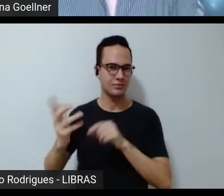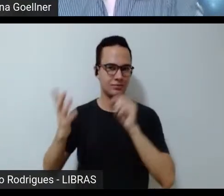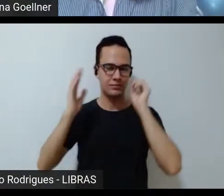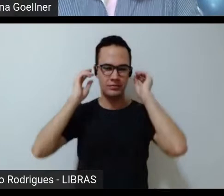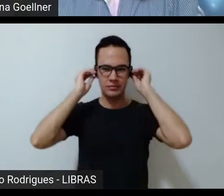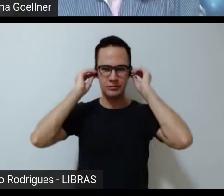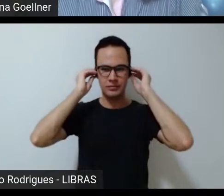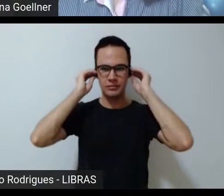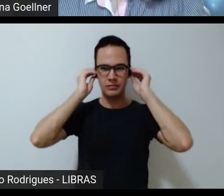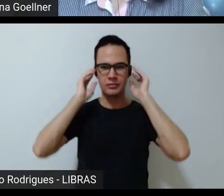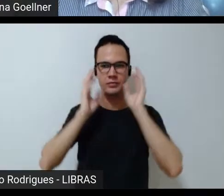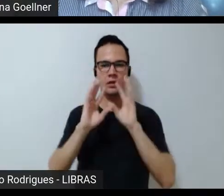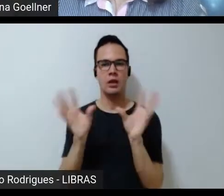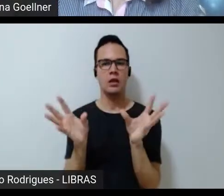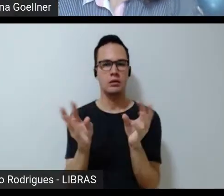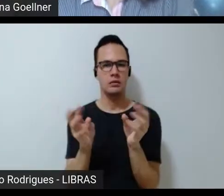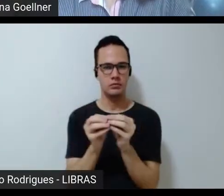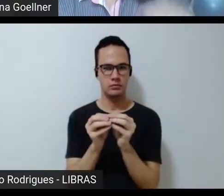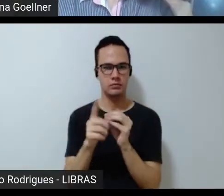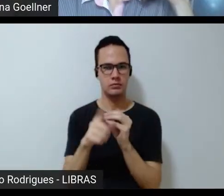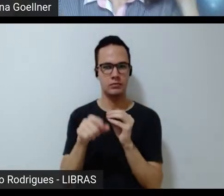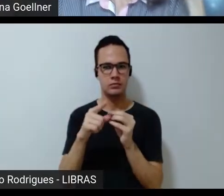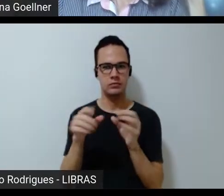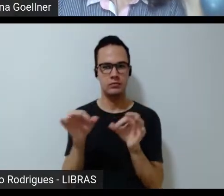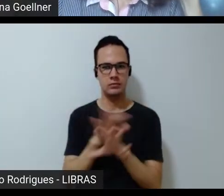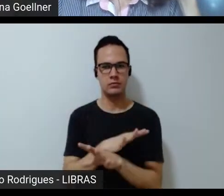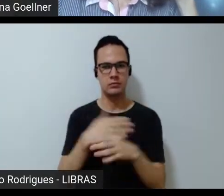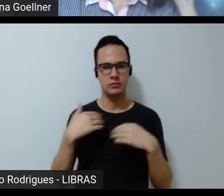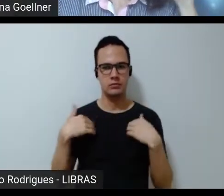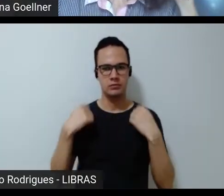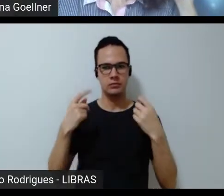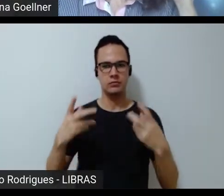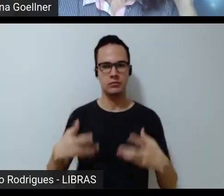só para a gente fazer um cenário para eu concluir também minha fala